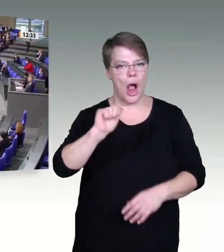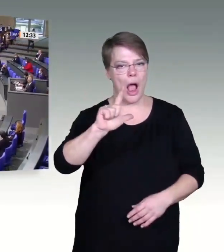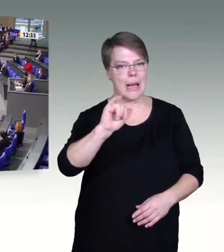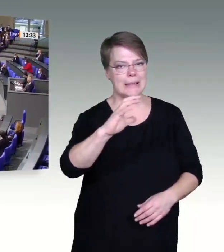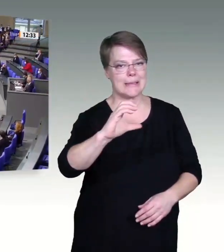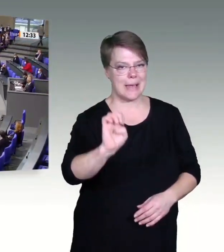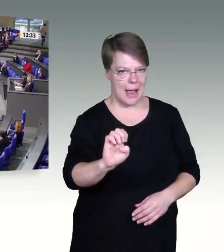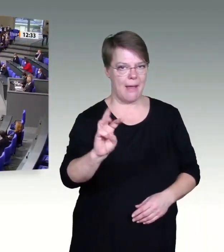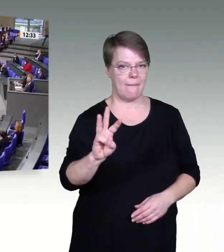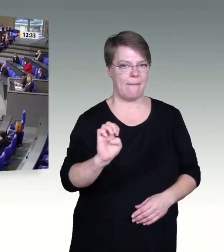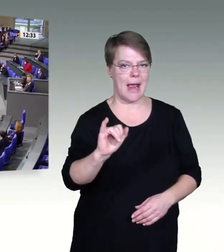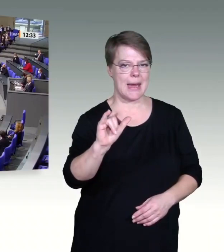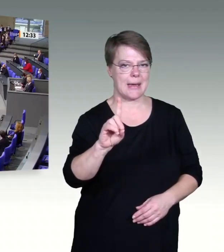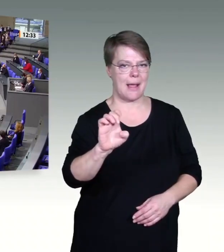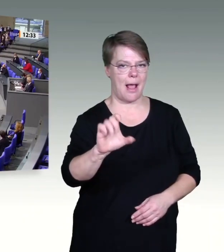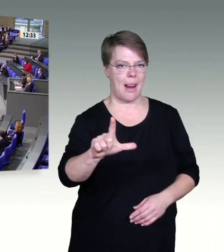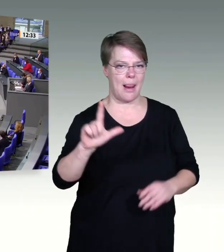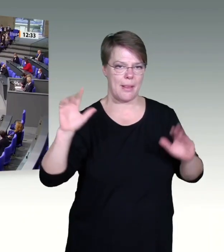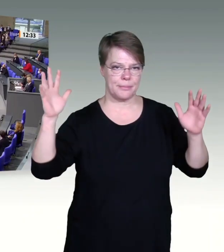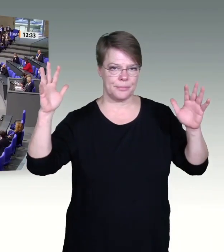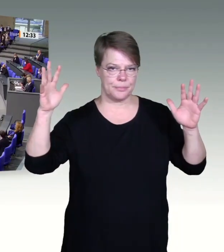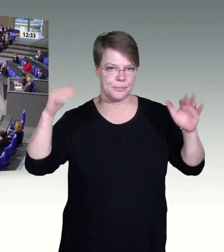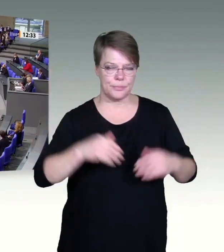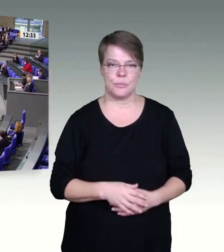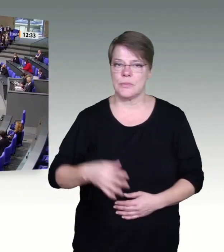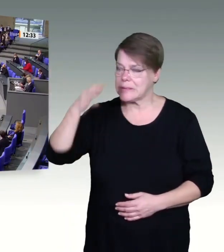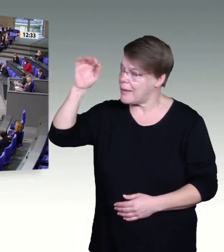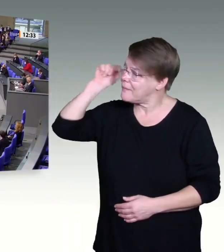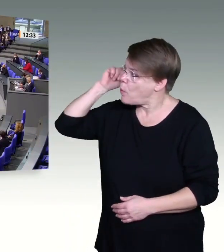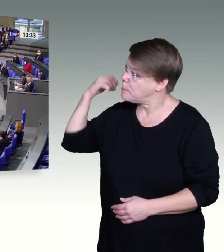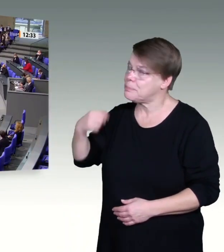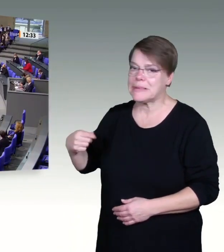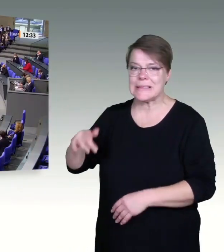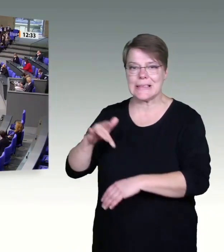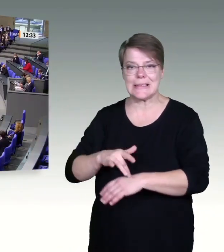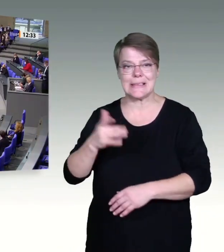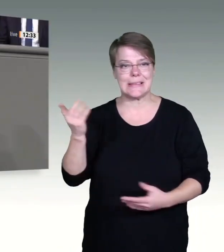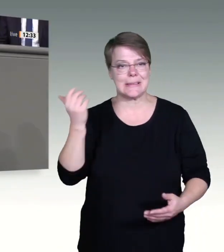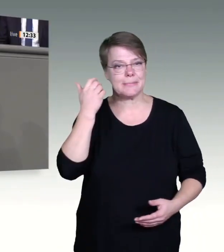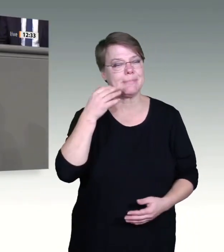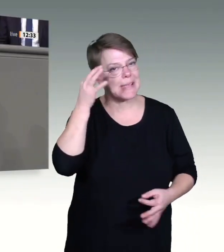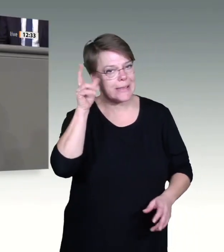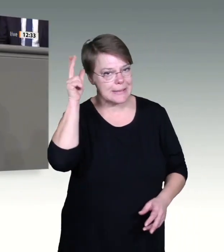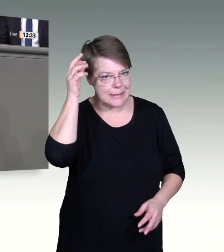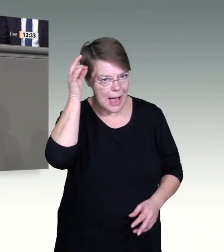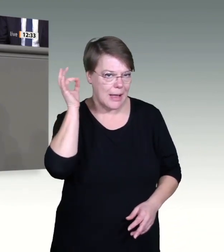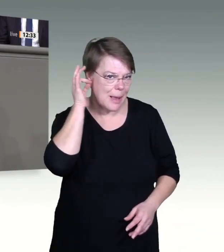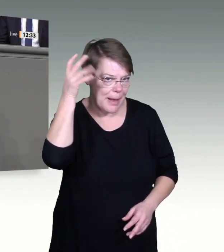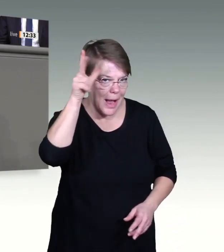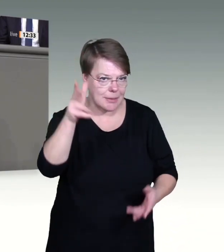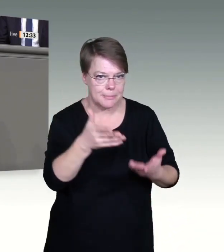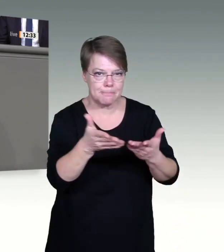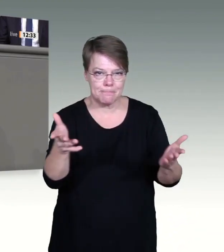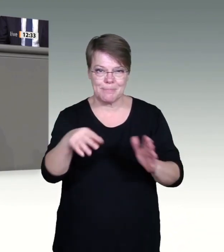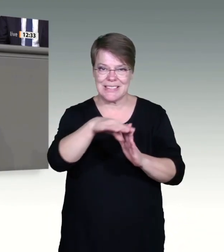Grenzüberschreitung. Hastig hingepfuscht wollen Sie erhebliche Grundrechtseinschränkungen durchdrücken. Das ist eine grobe